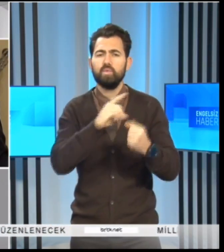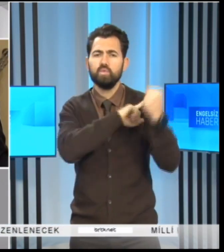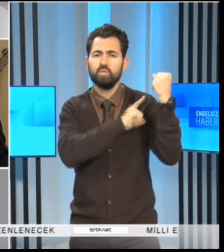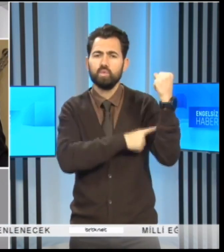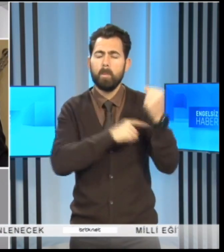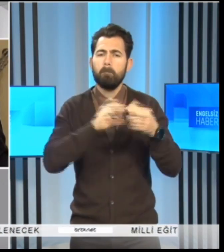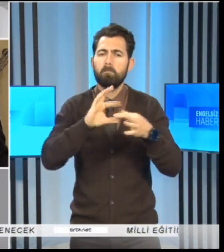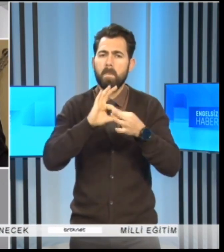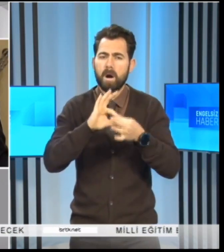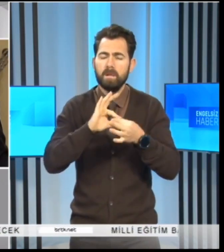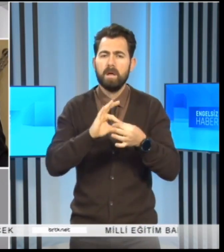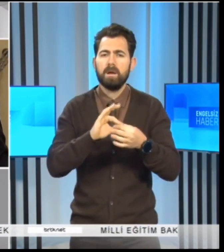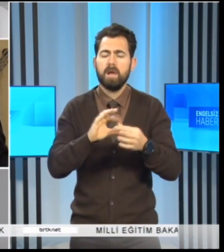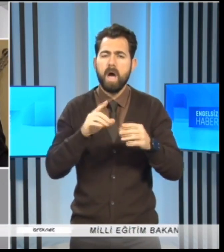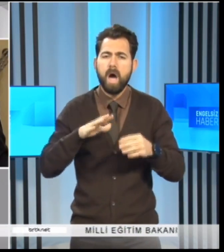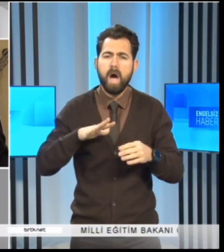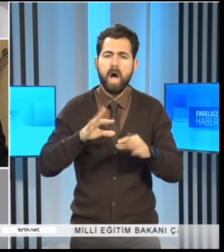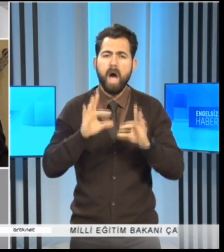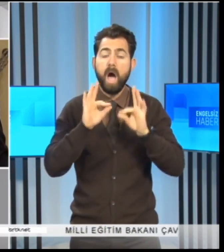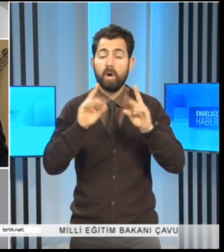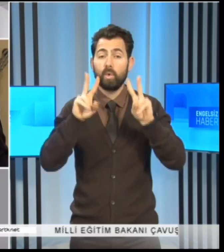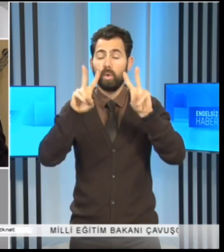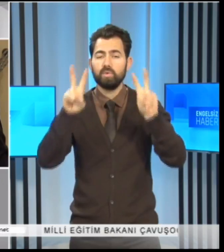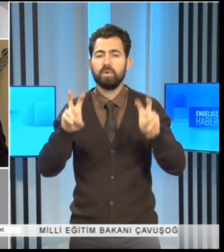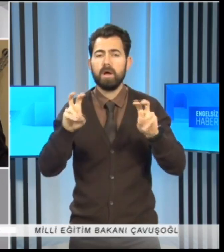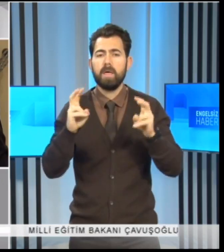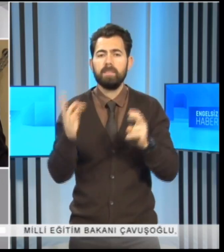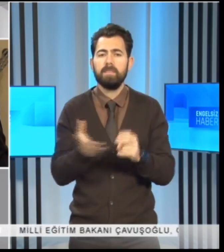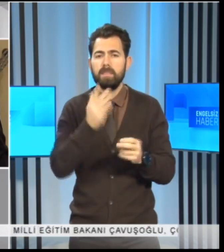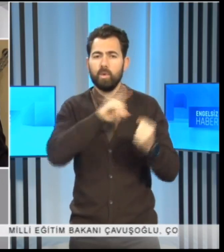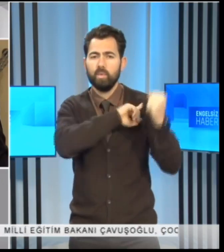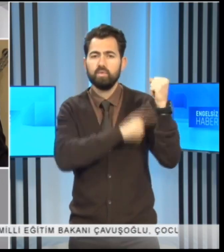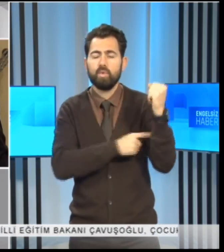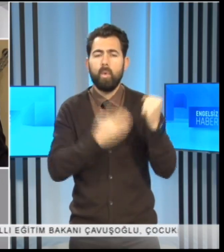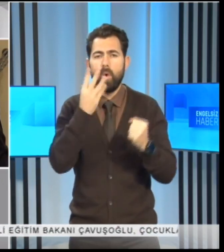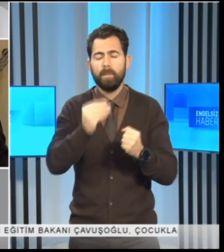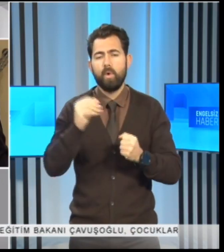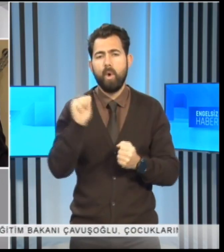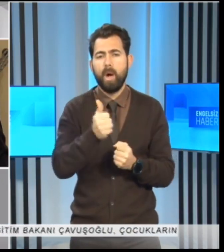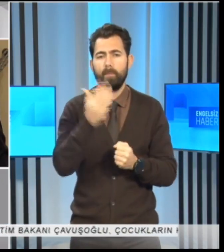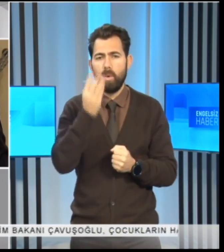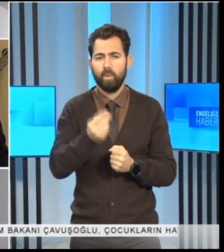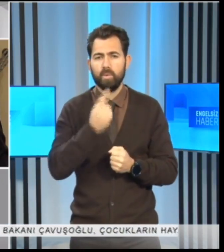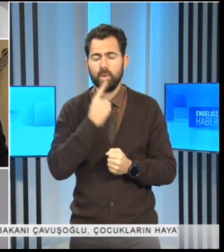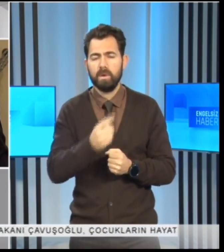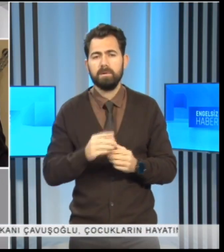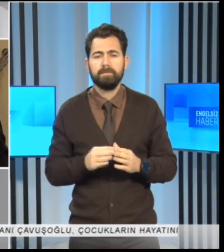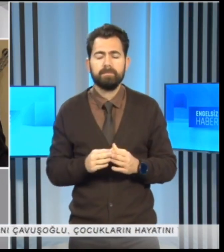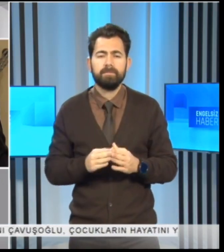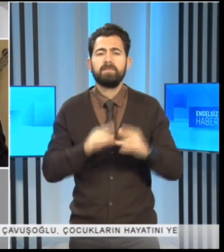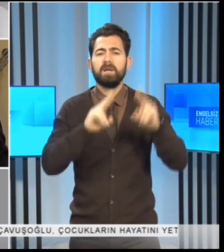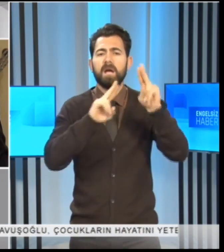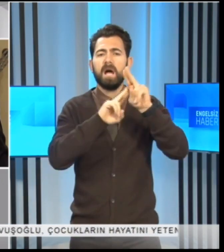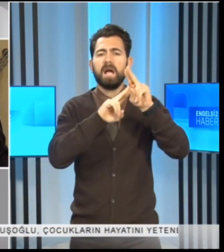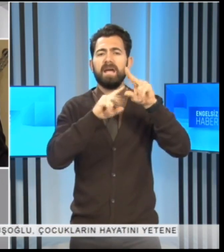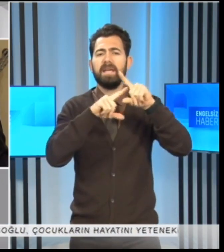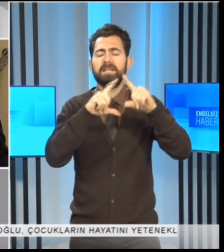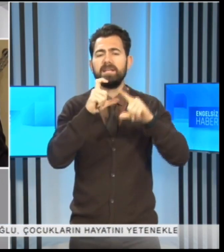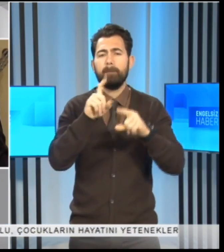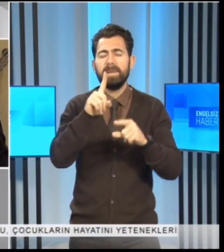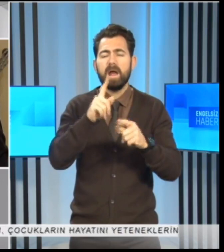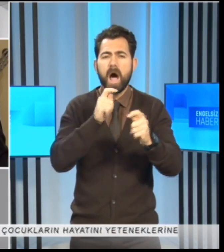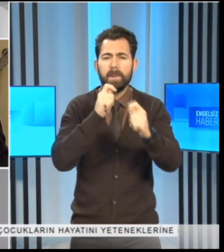kadim bağların her alanda daha da güçlenmesinin önemini dile getirdi. Kıbrıs'ta bir